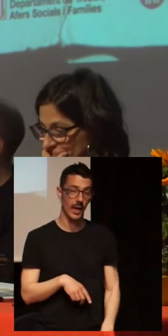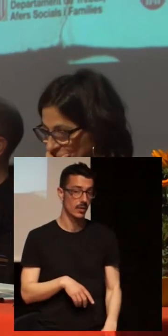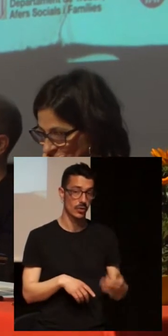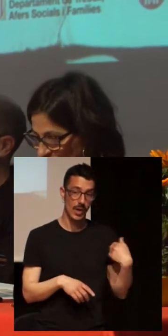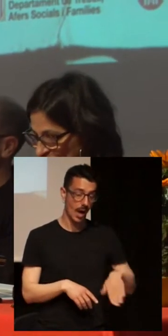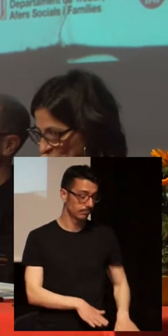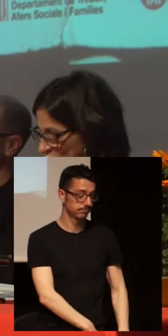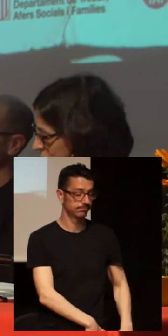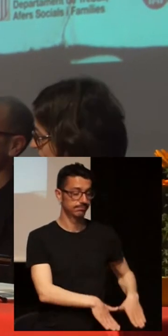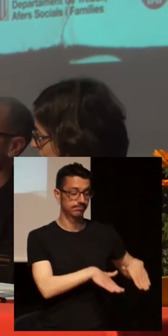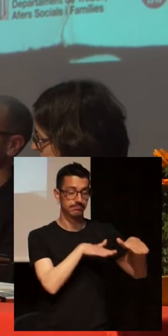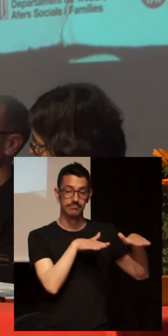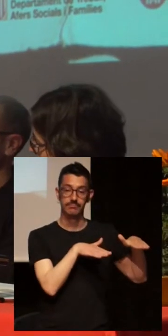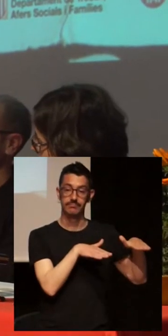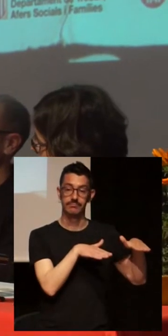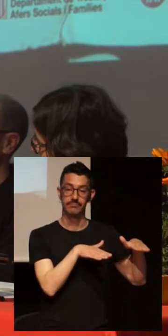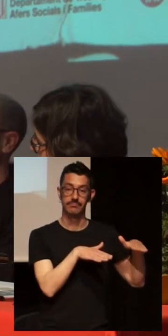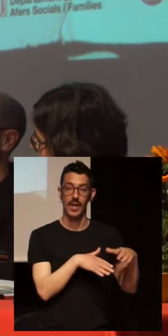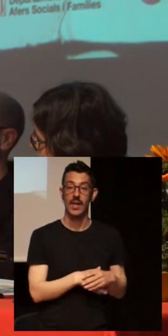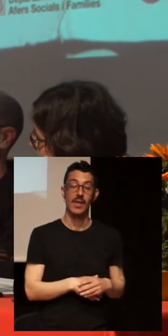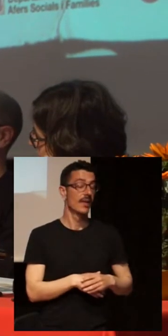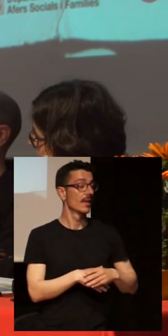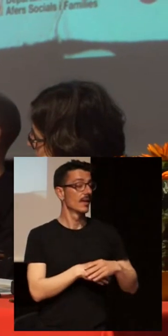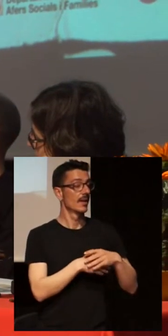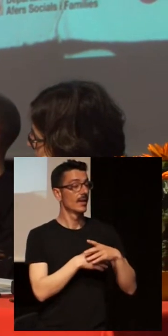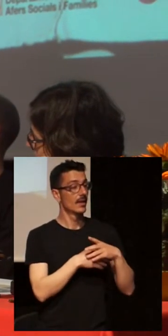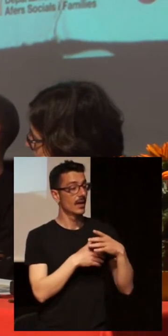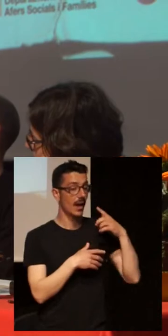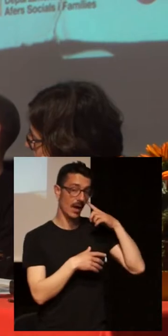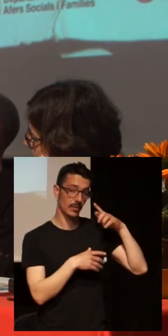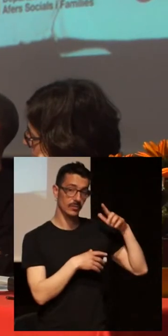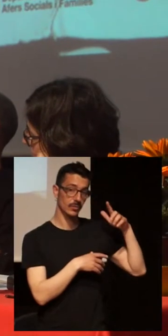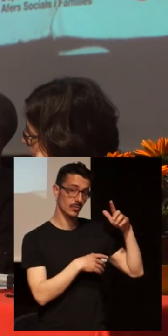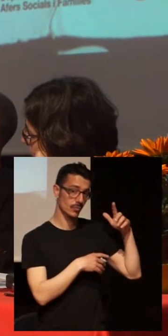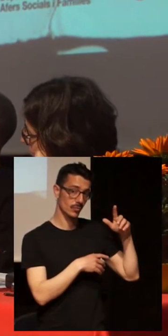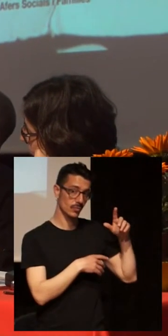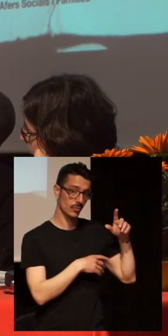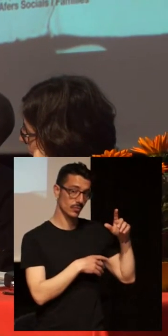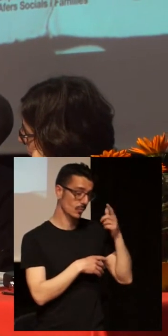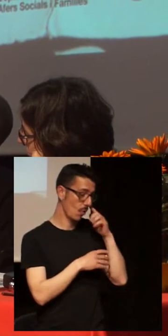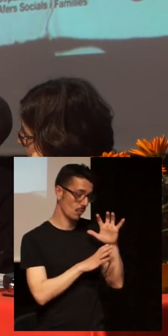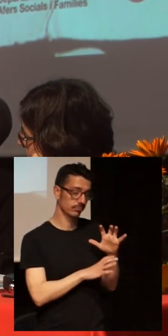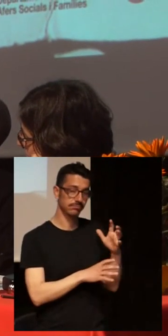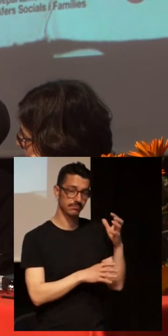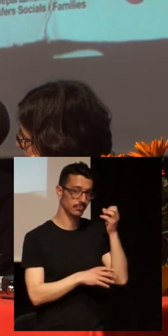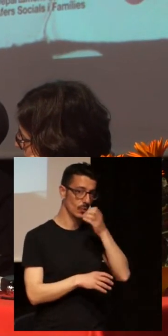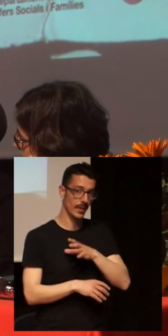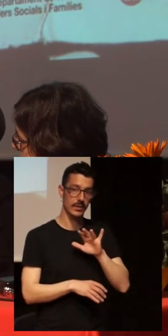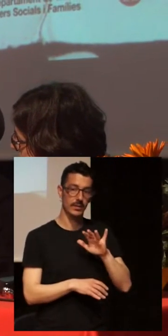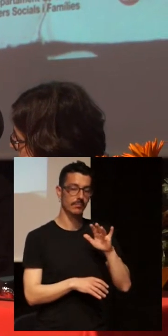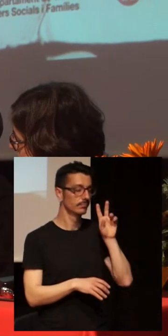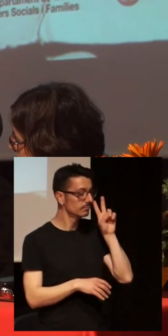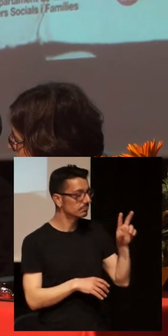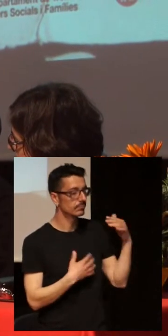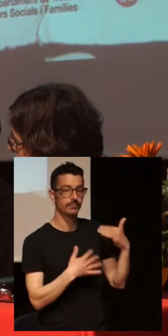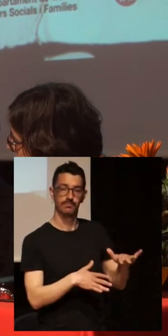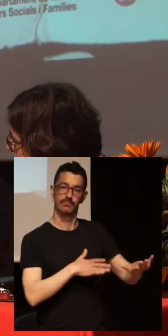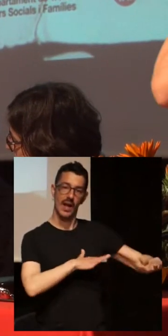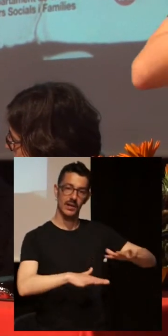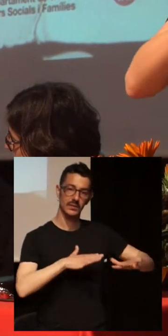truth is that she has been an extremely active person in the field and an extremely influential person, I think it will be